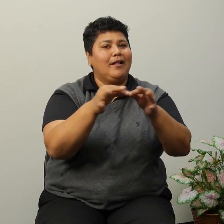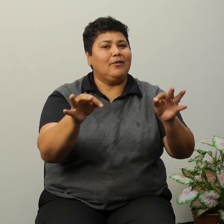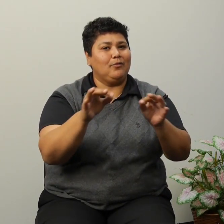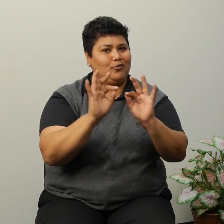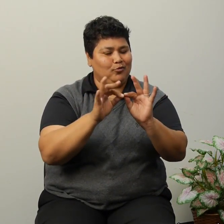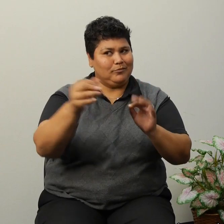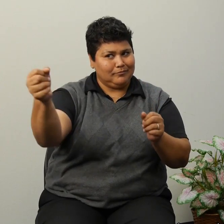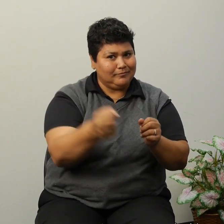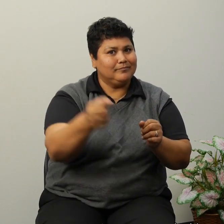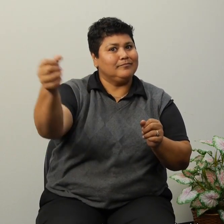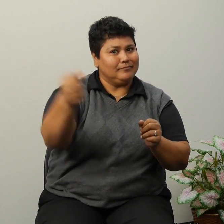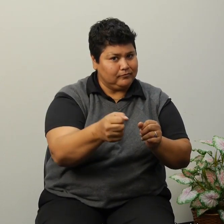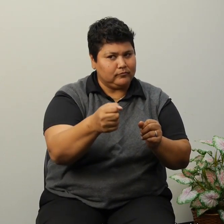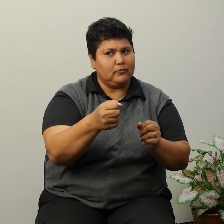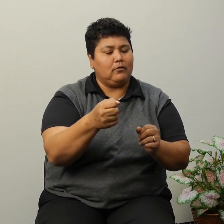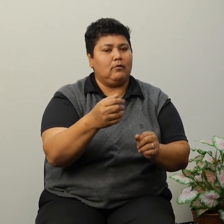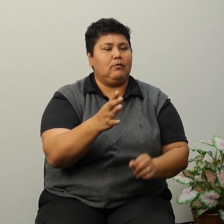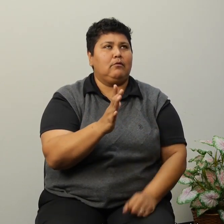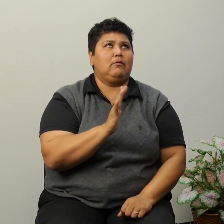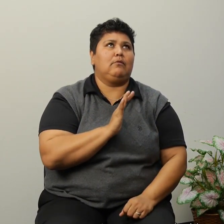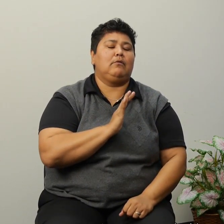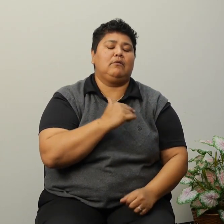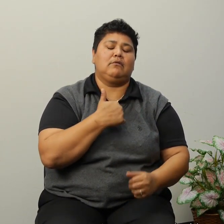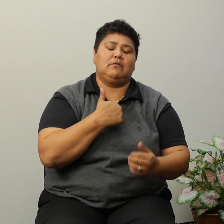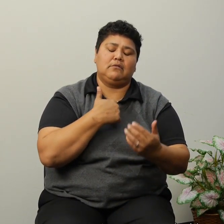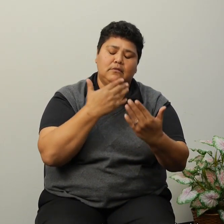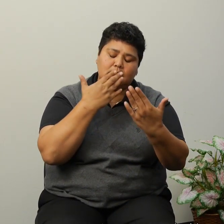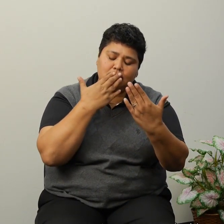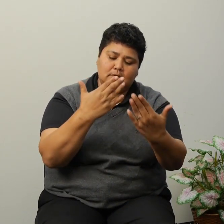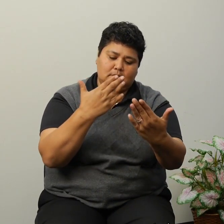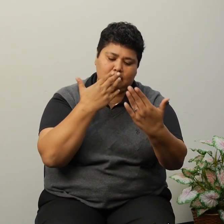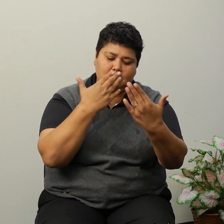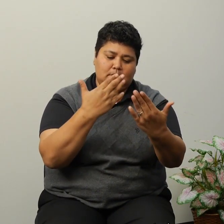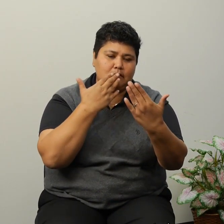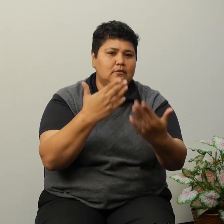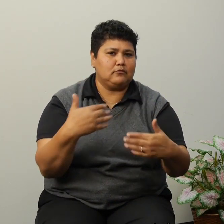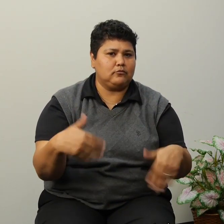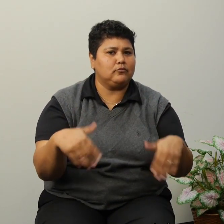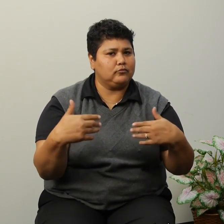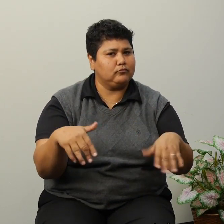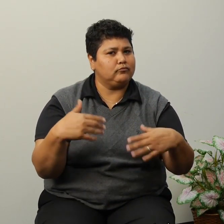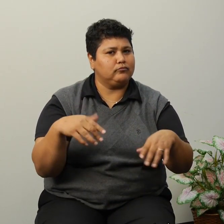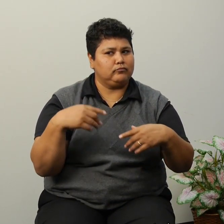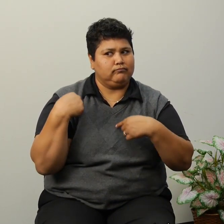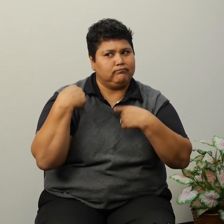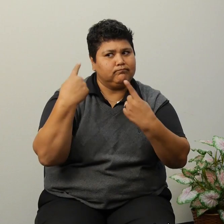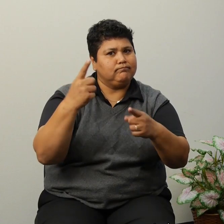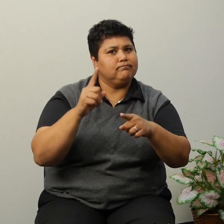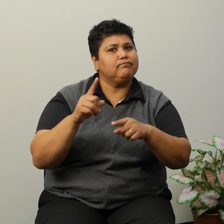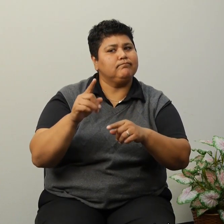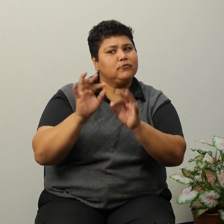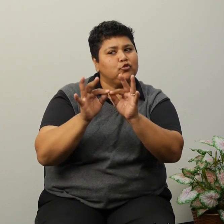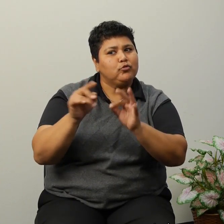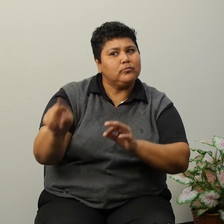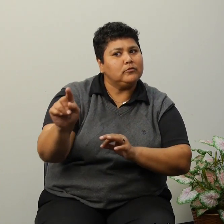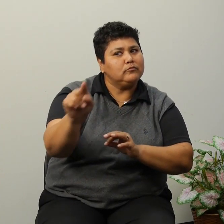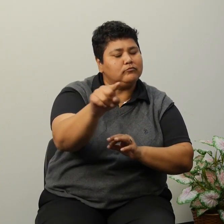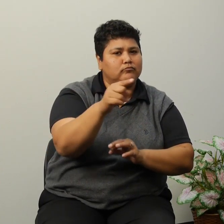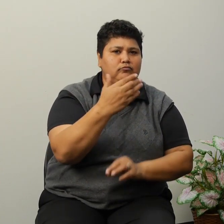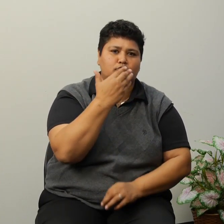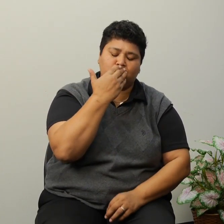Y me ha servido de mucho y estoy muy agradecida. Con todos los intérpretes, todos son muy buenos.